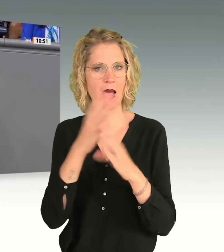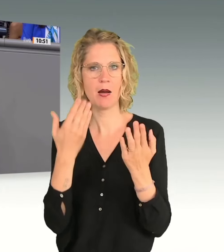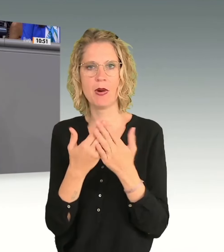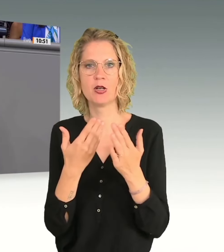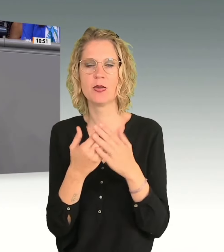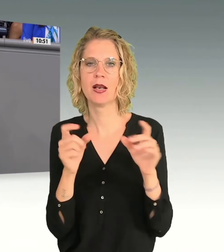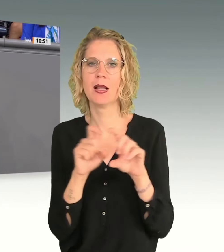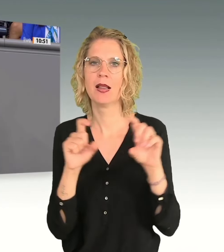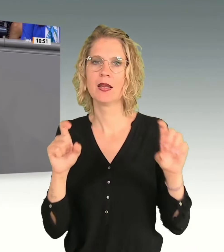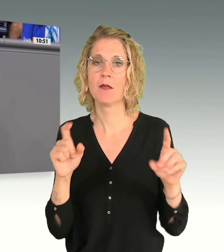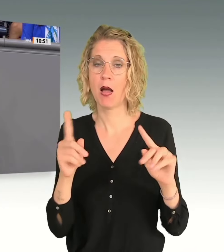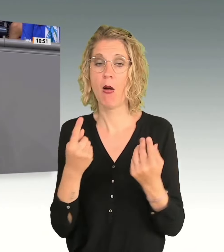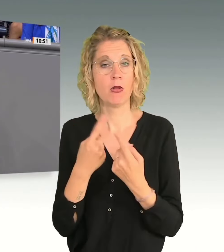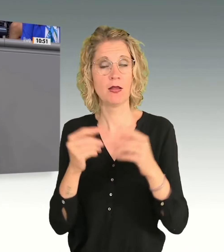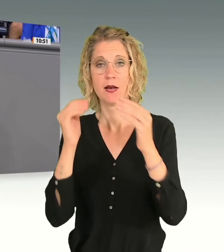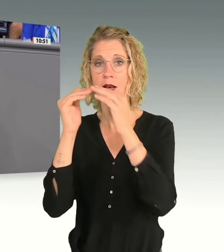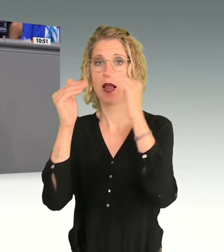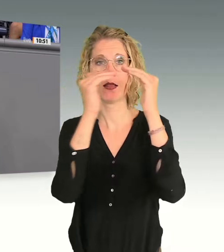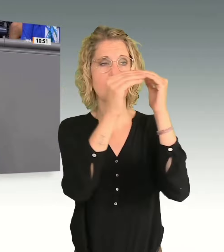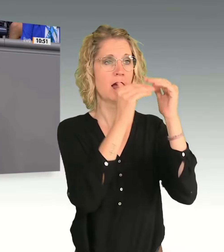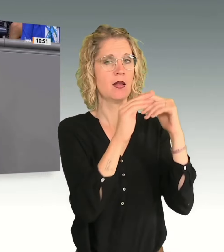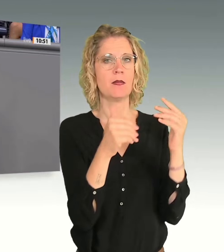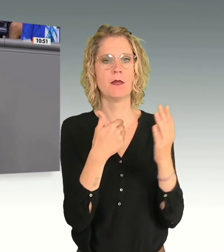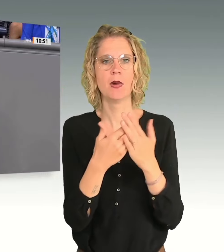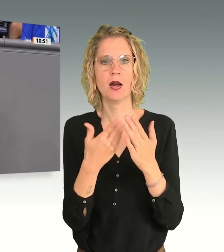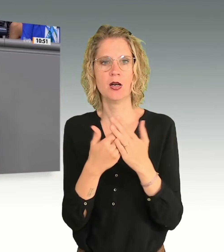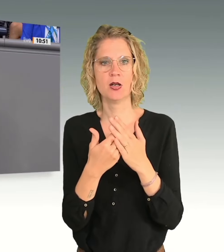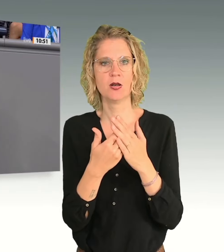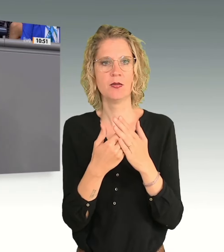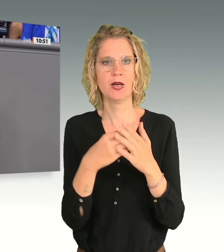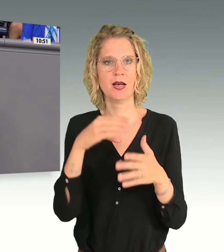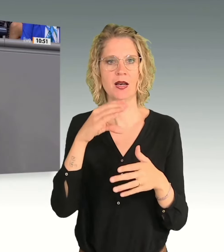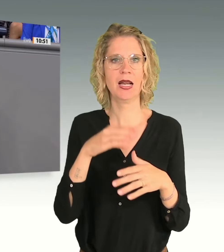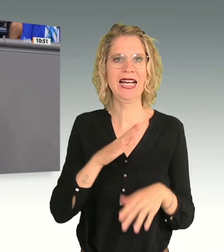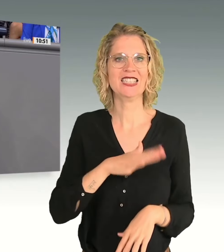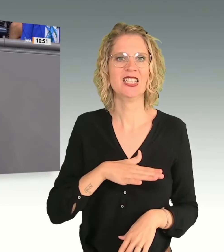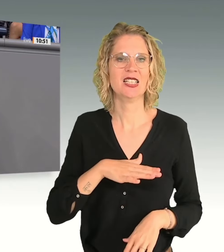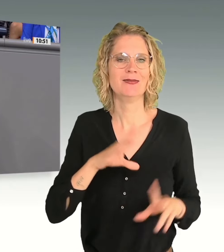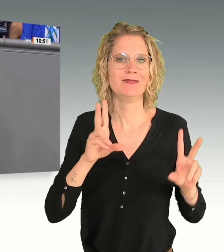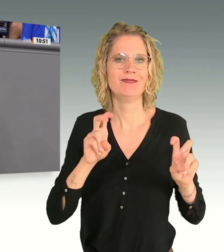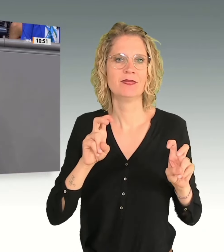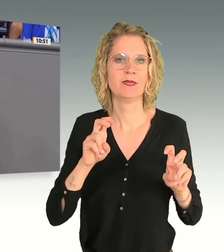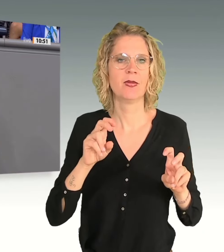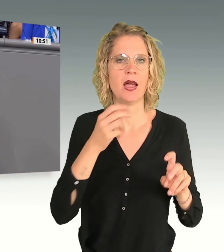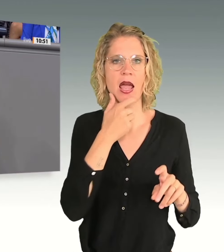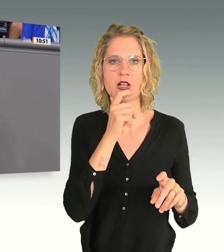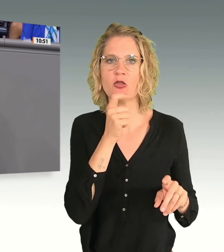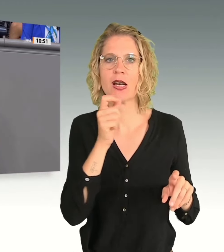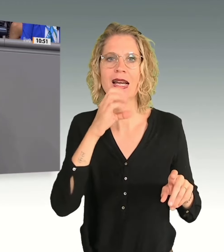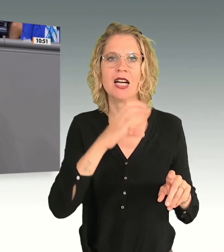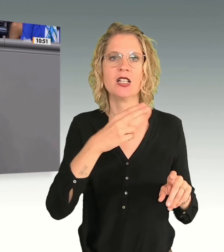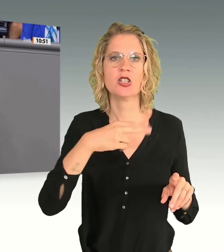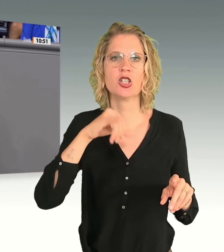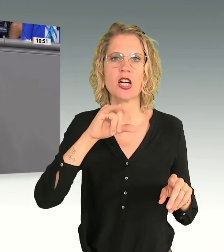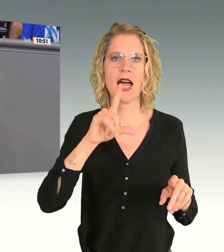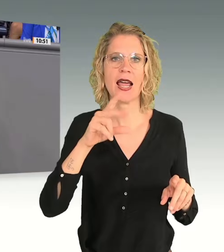Beispiel in anderen Ländern, die Childhood-Häuser, in denen die Frauen und meist an